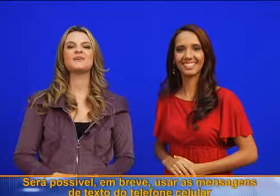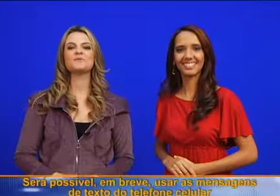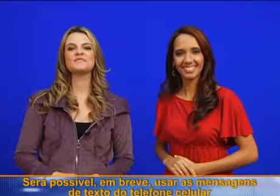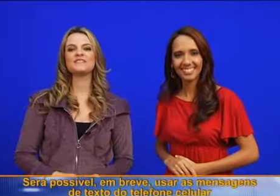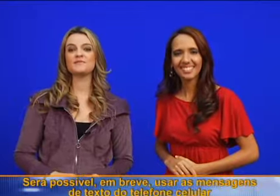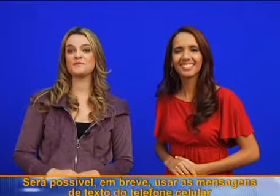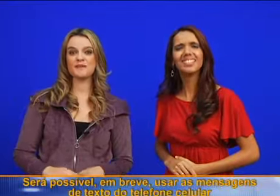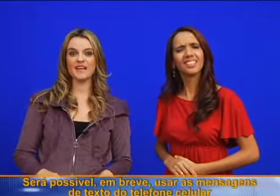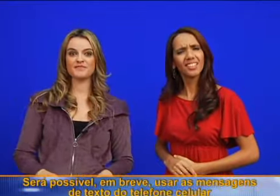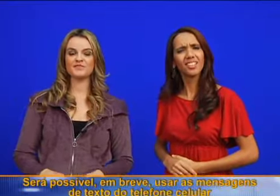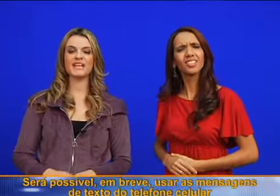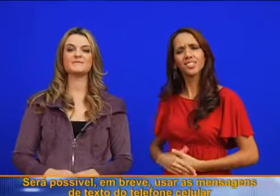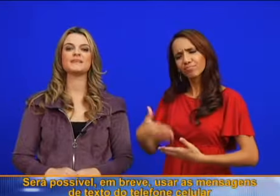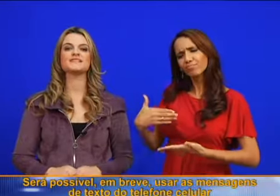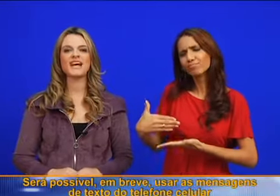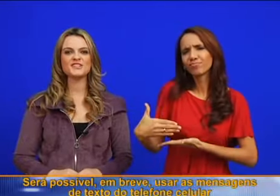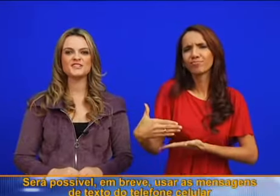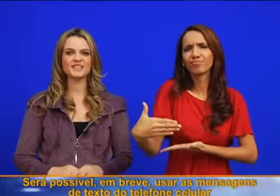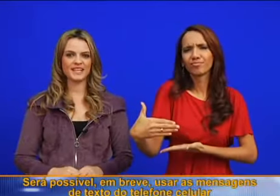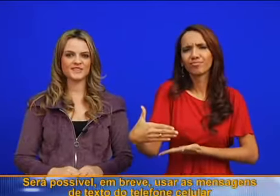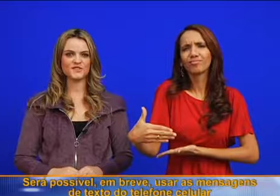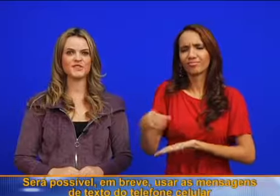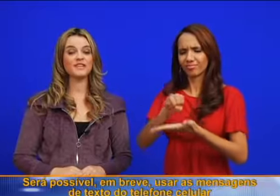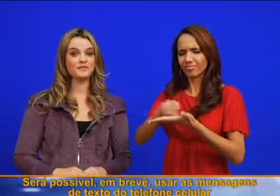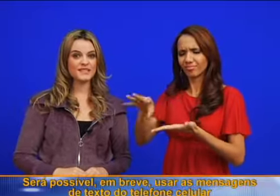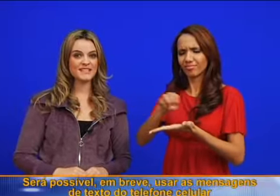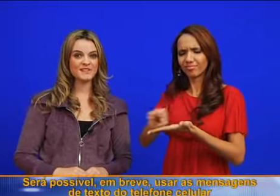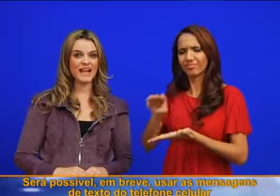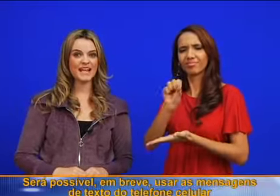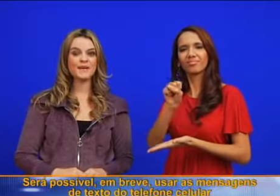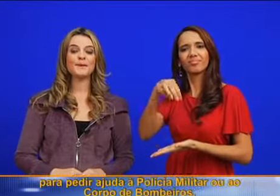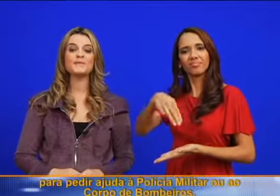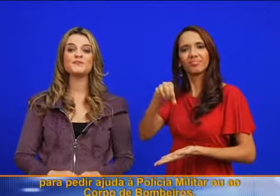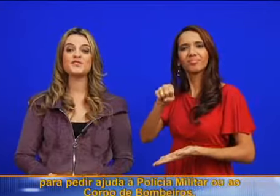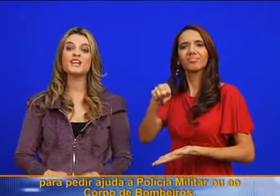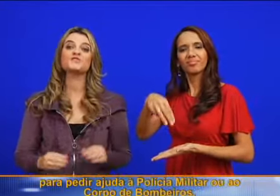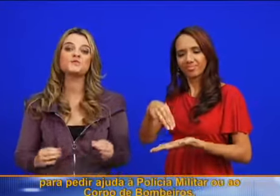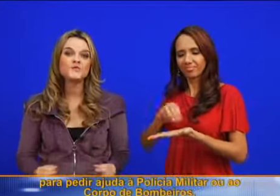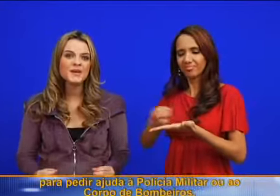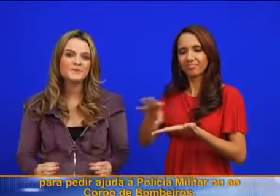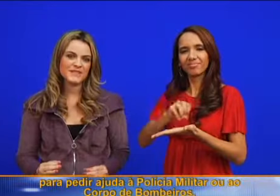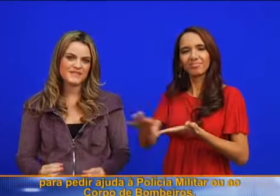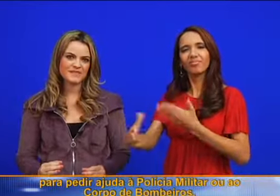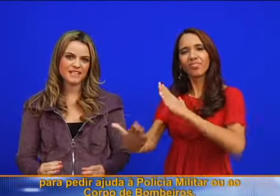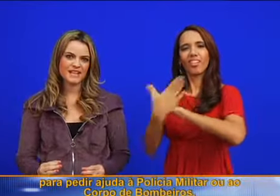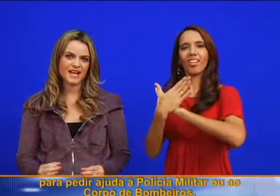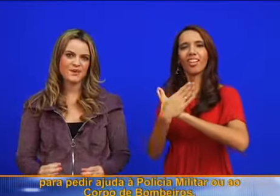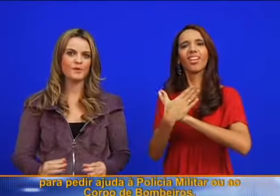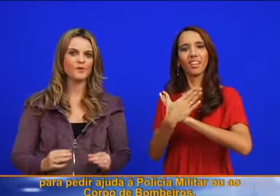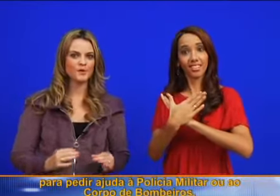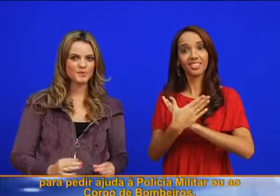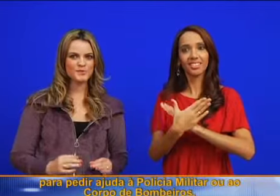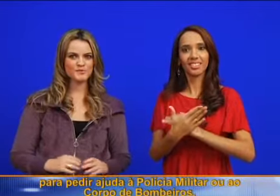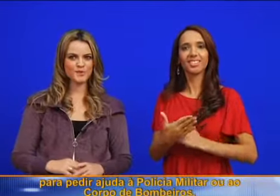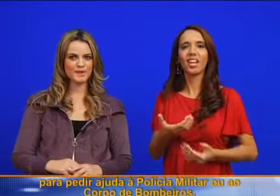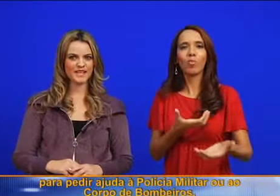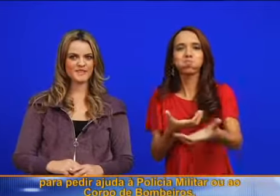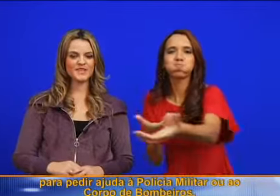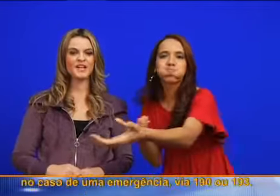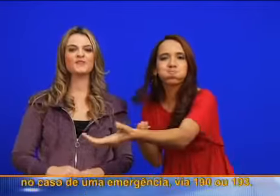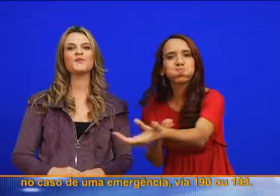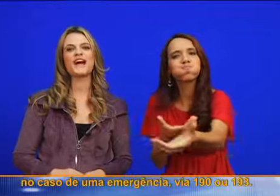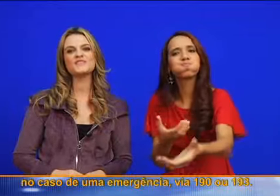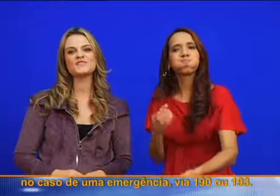Será possível em breve usar as mensagens de texto do telefone celular para pedir ajuda à polícia militar ou ao corpo de